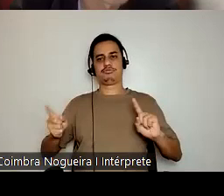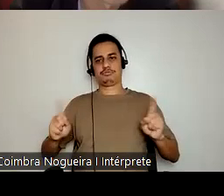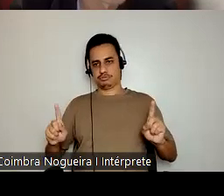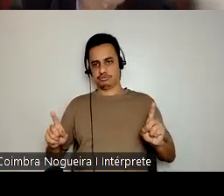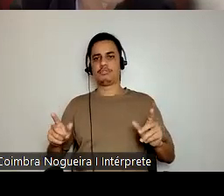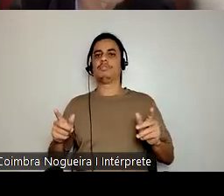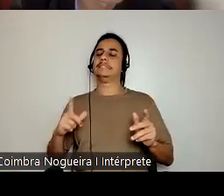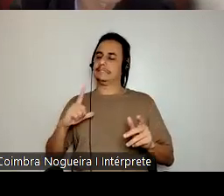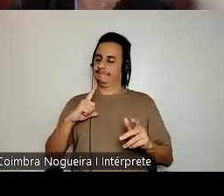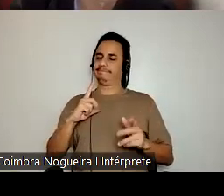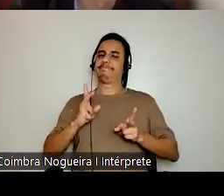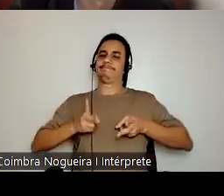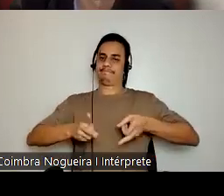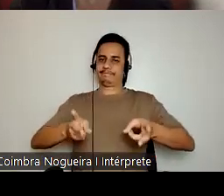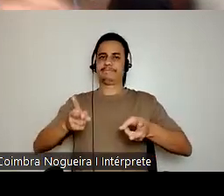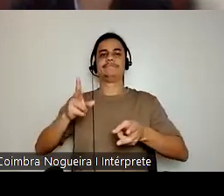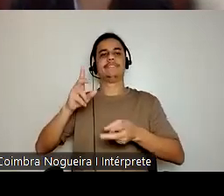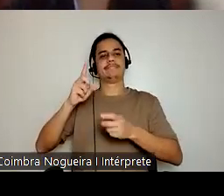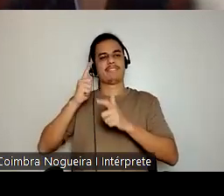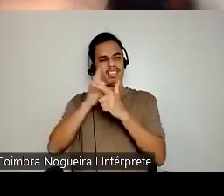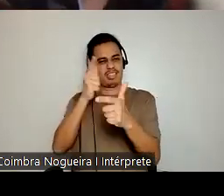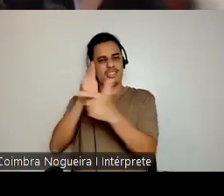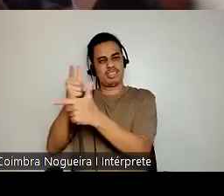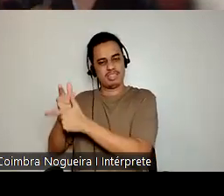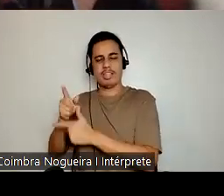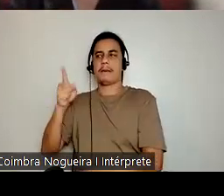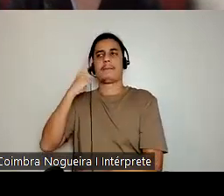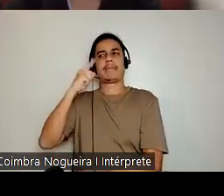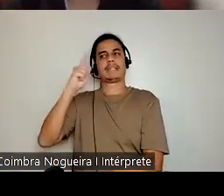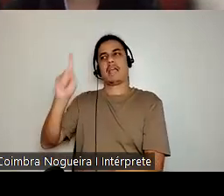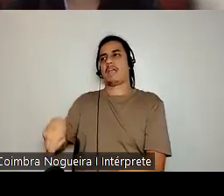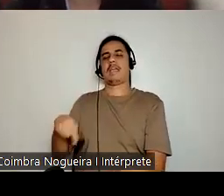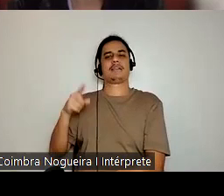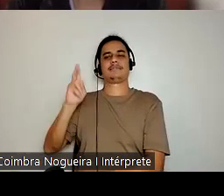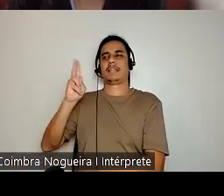desse estereótipo de eternos estrangeiros em torno de populações asiáticas.